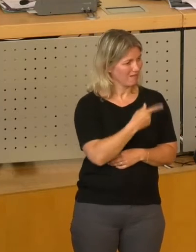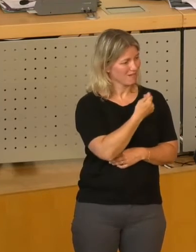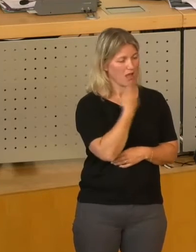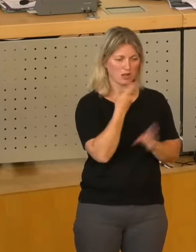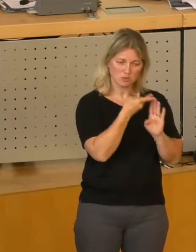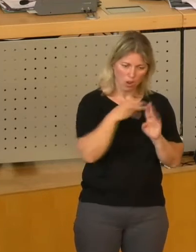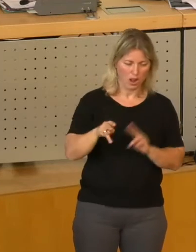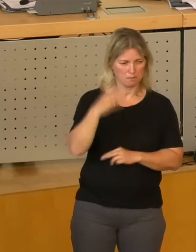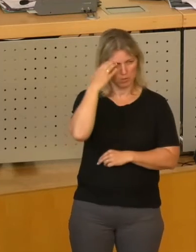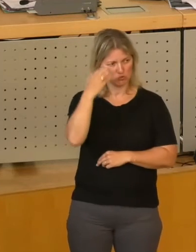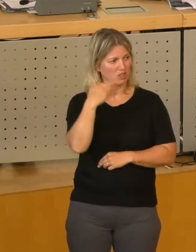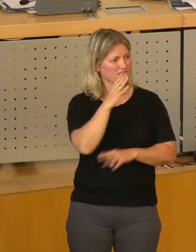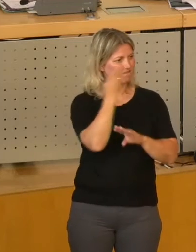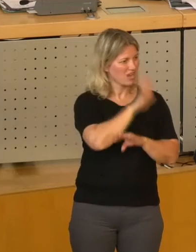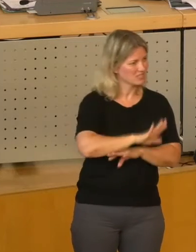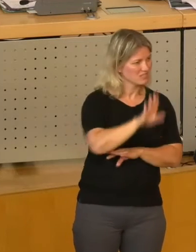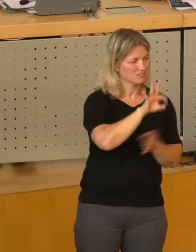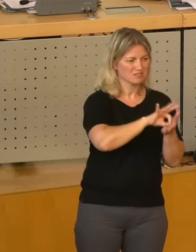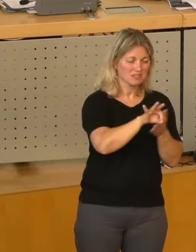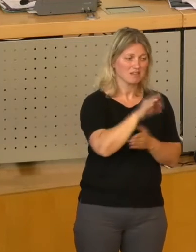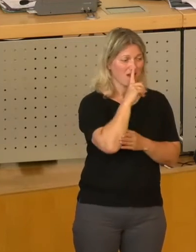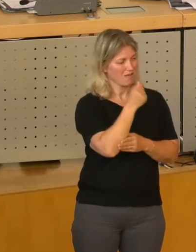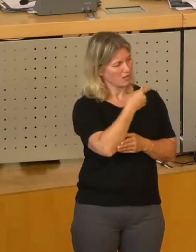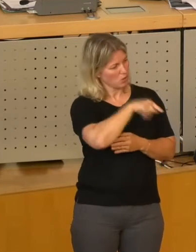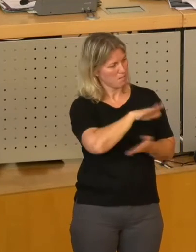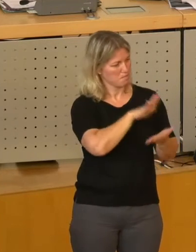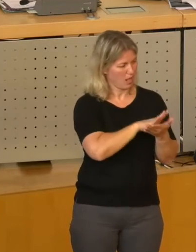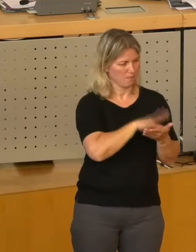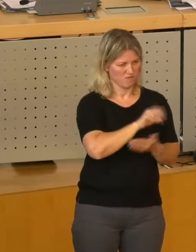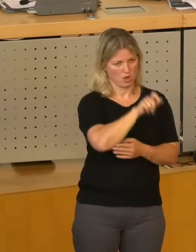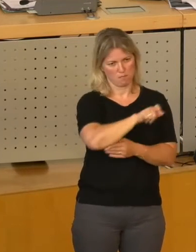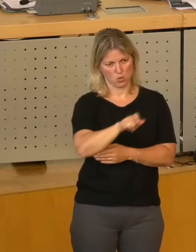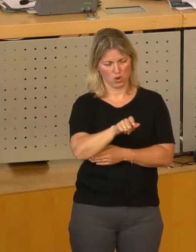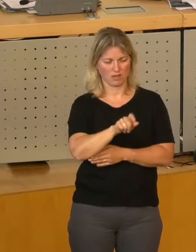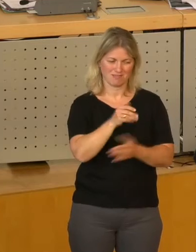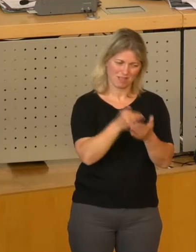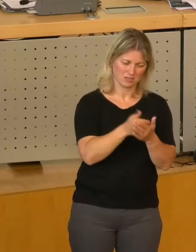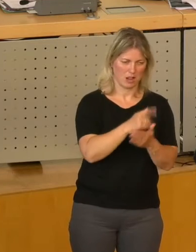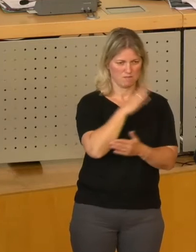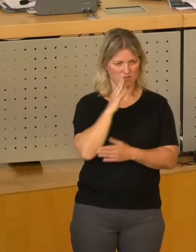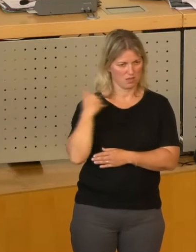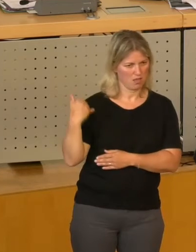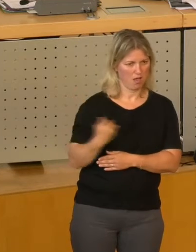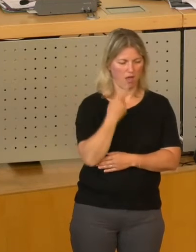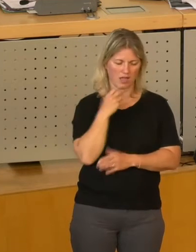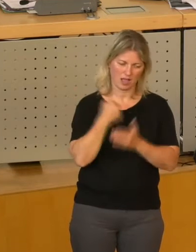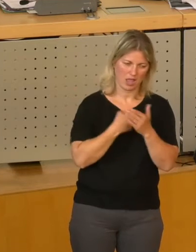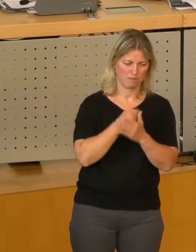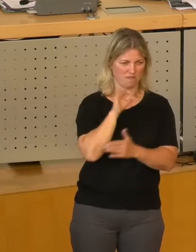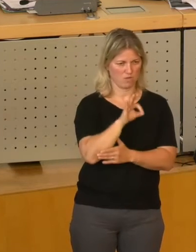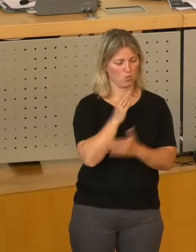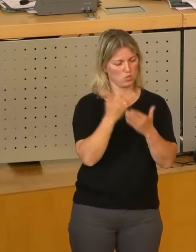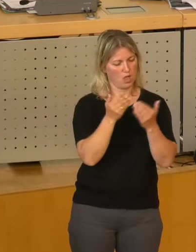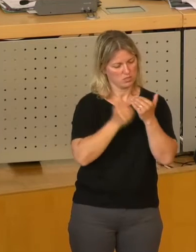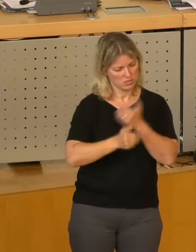sondern dass es hier bleibt und den Bürgerinnen und Bürgern zugutekommt. Dafür haben wir uns viele Jahre lang eingesetzt und ich freue mich,